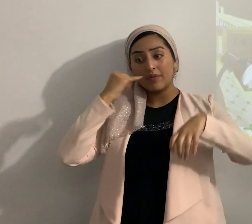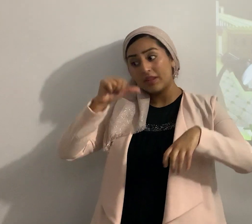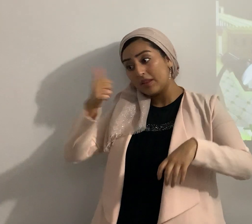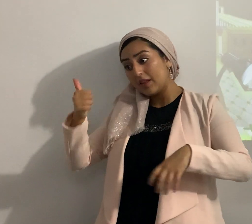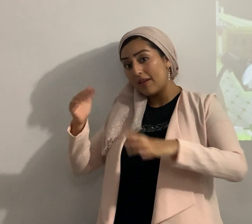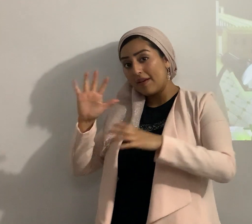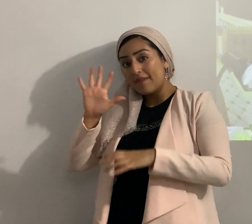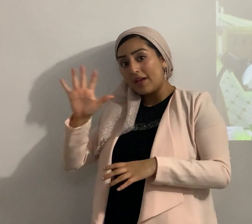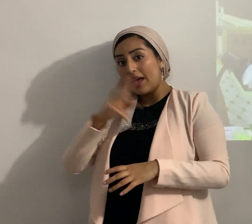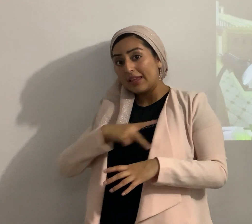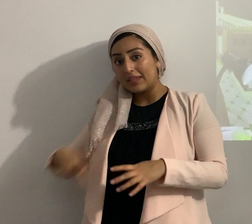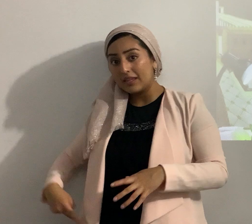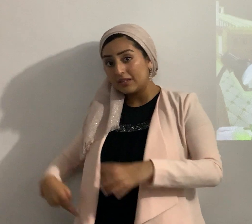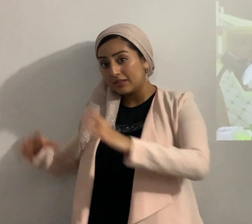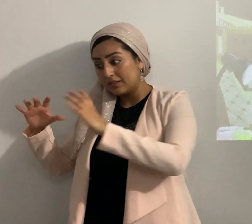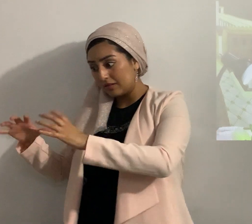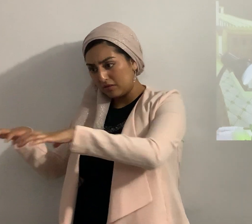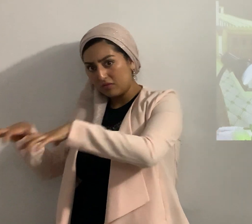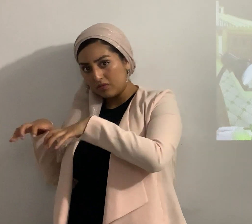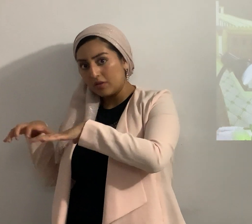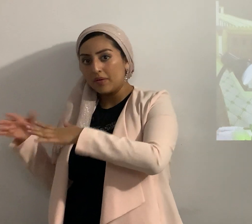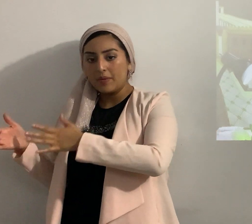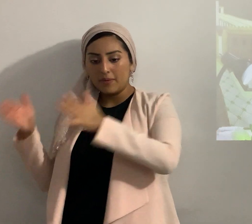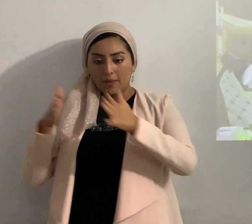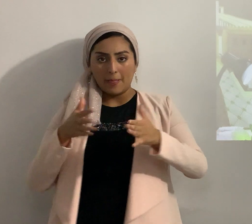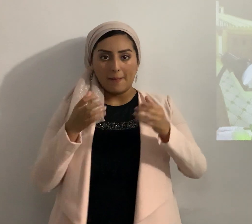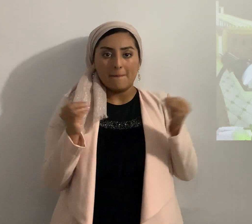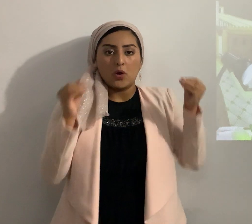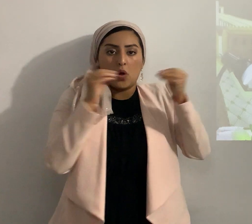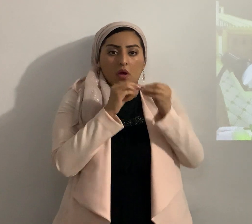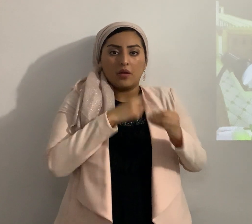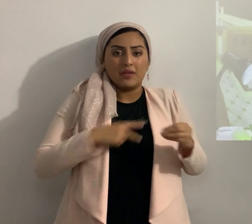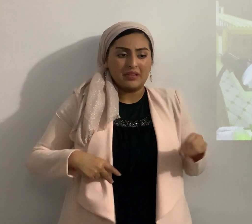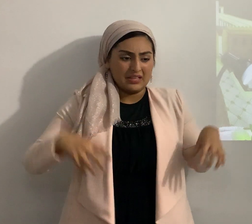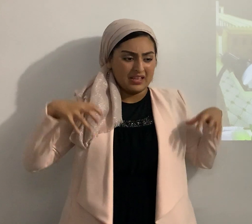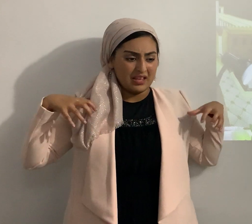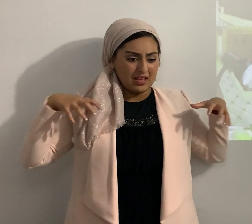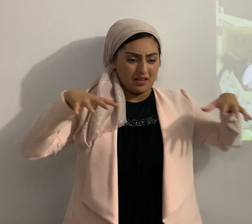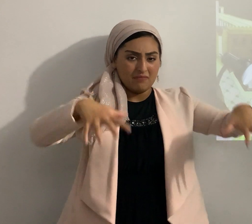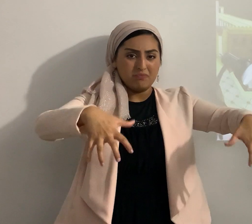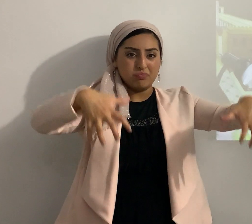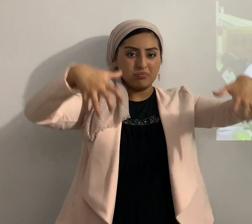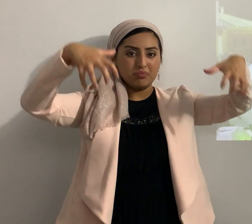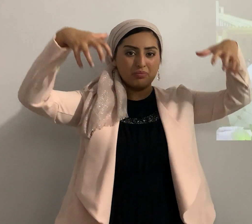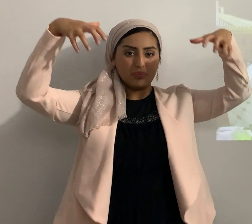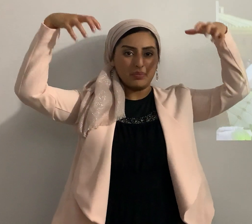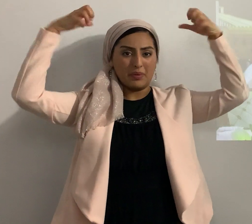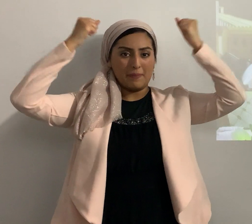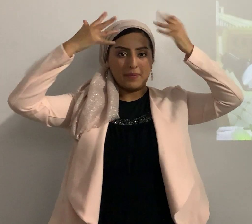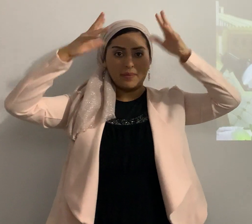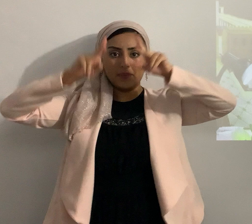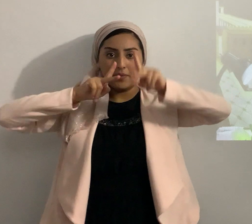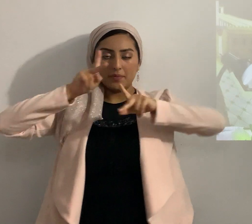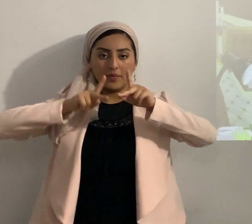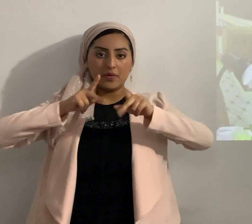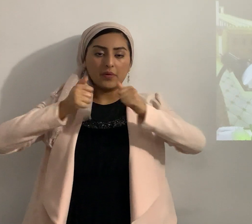esto era una multitud de gente aquí lógico cinco reyes con su gente con sus soldados cuatro